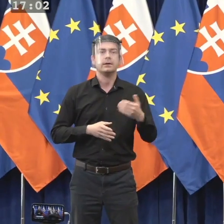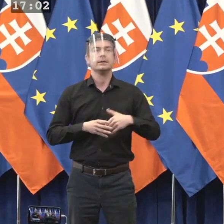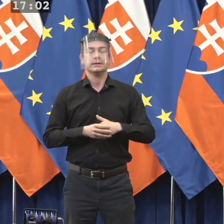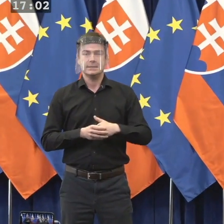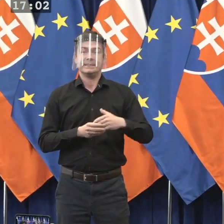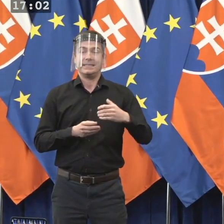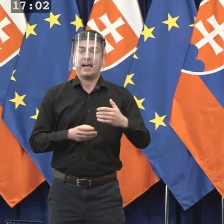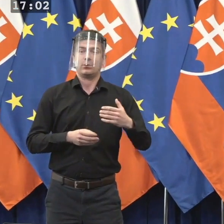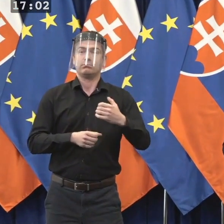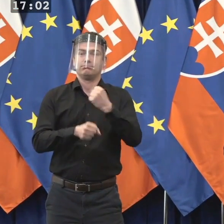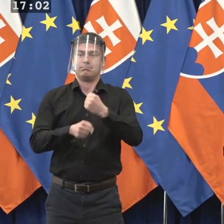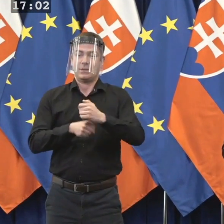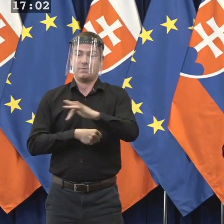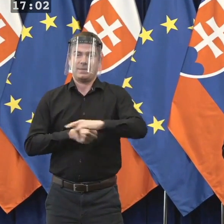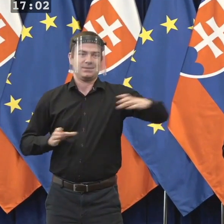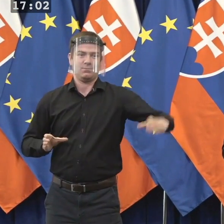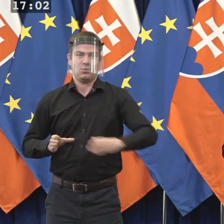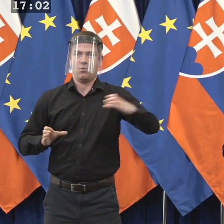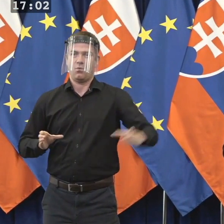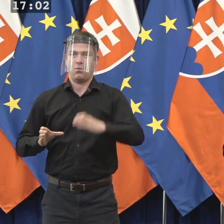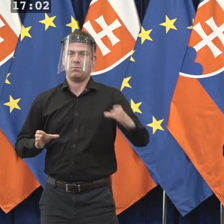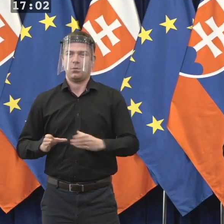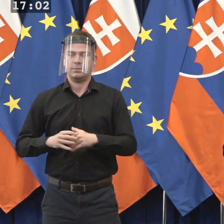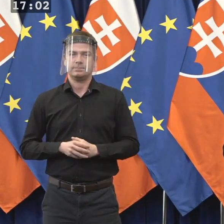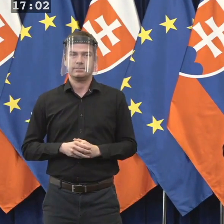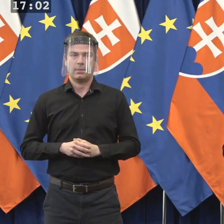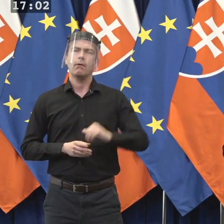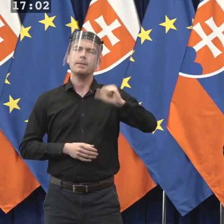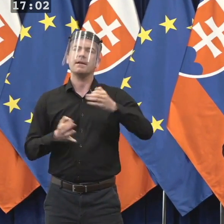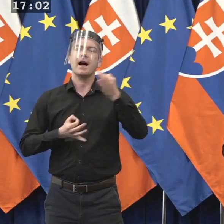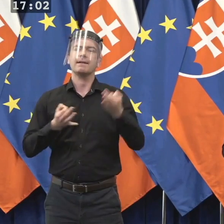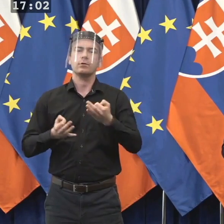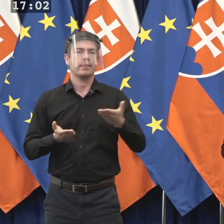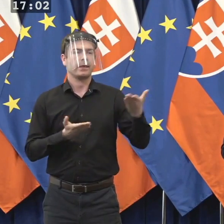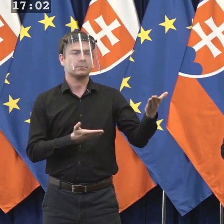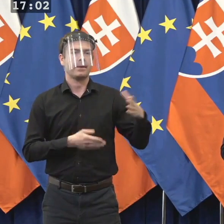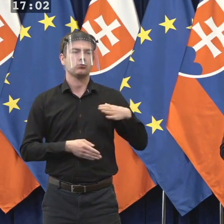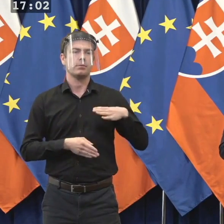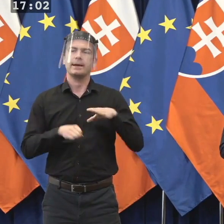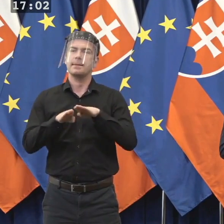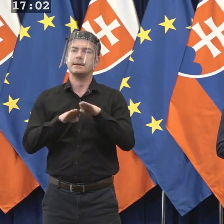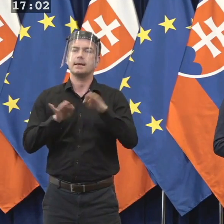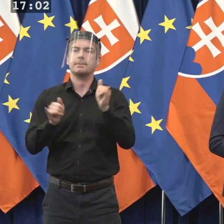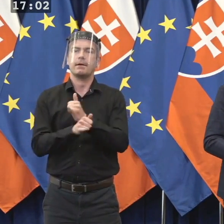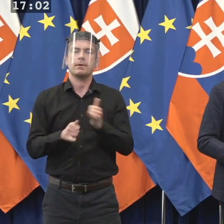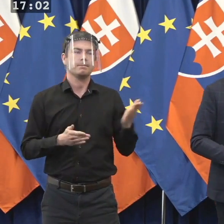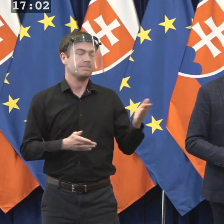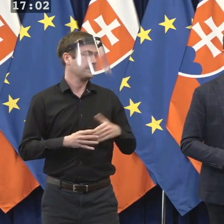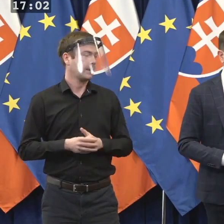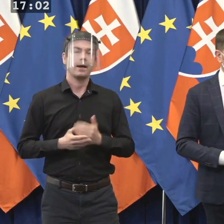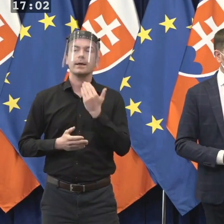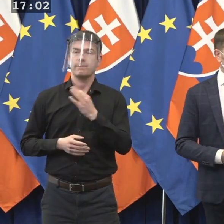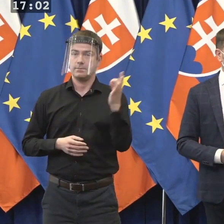ďalšie sa týkajú personálnej nominácie, takže ale o tej prvej vás bude informovať pani ministerka spravodlivosti. Nech sa páči. Ďakujem pekne za slovo.